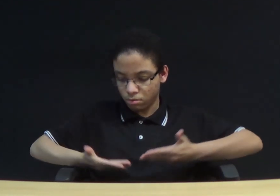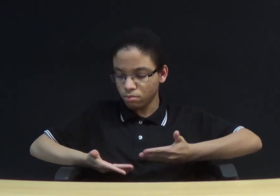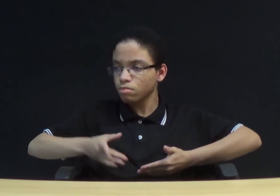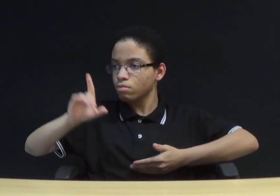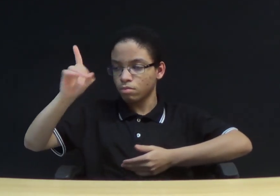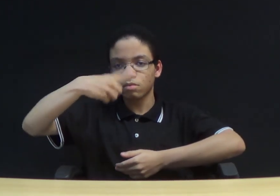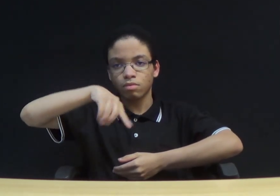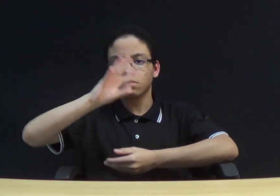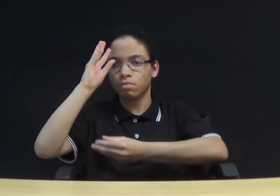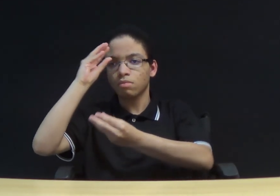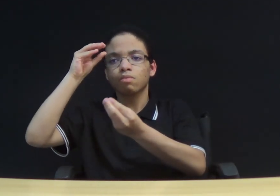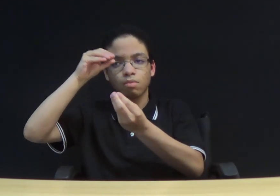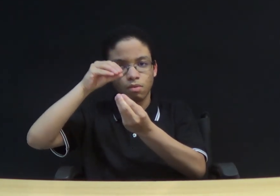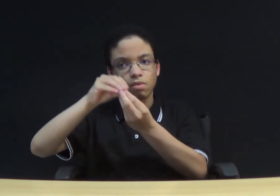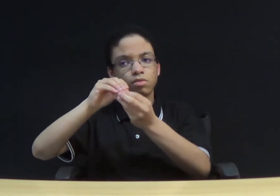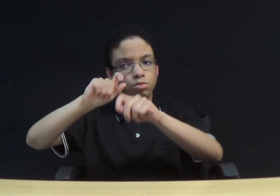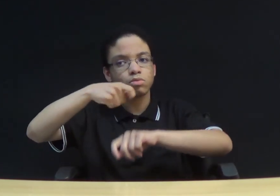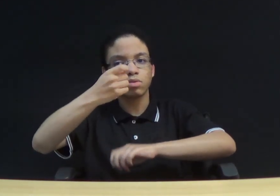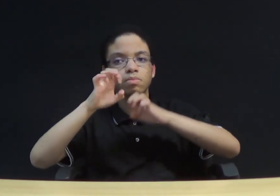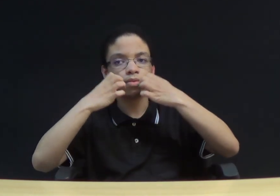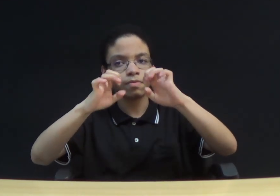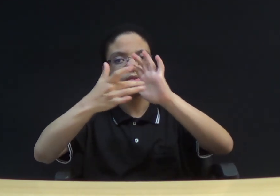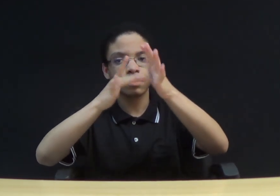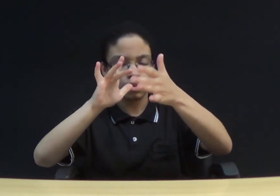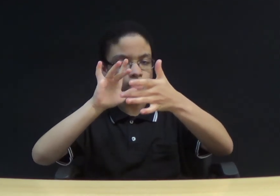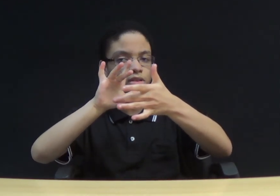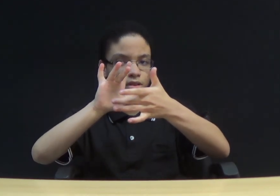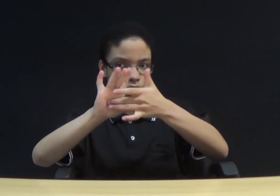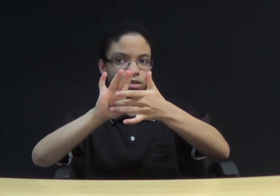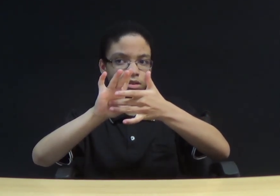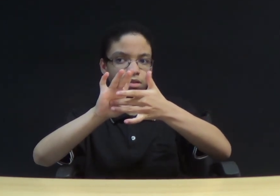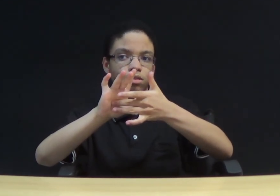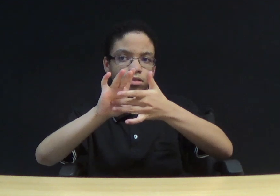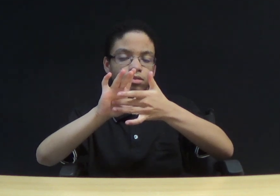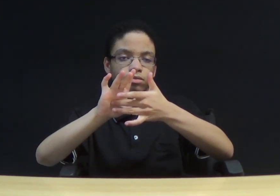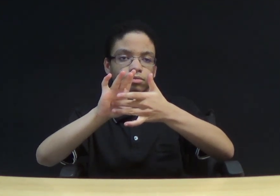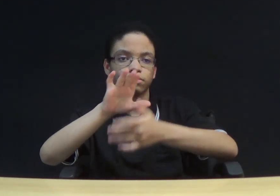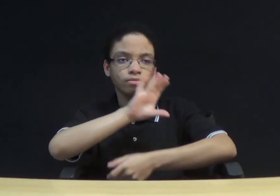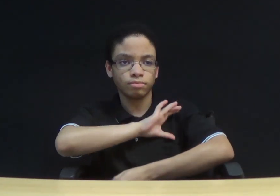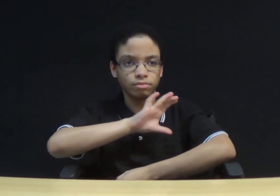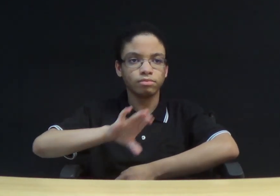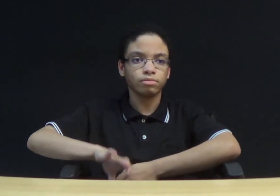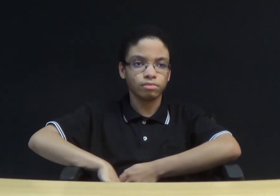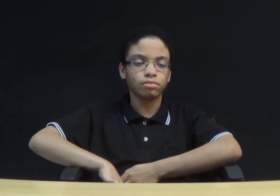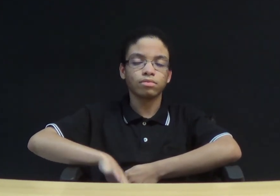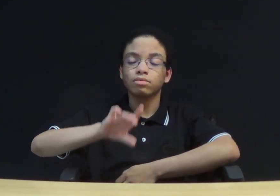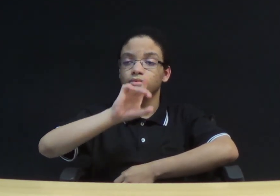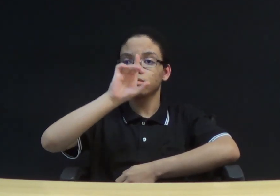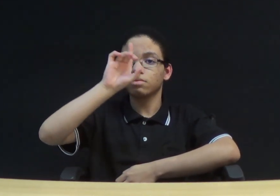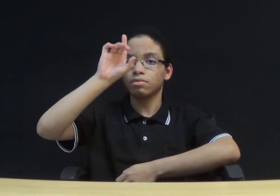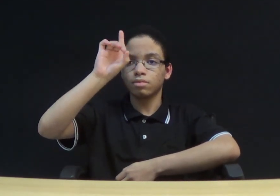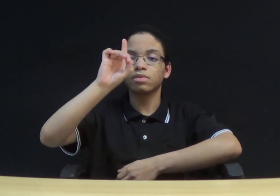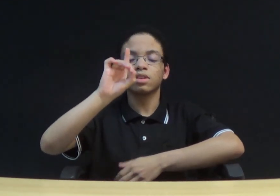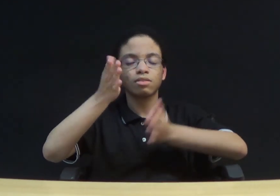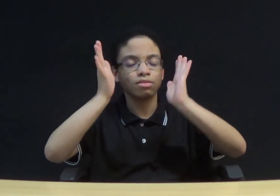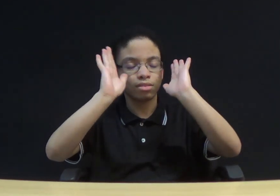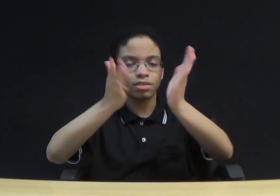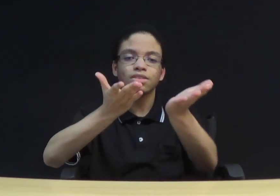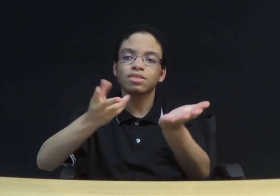do Evangelho e sua mensagem, que diz a respeito de Cristo. O Deus ressurreto que venceu a morte